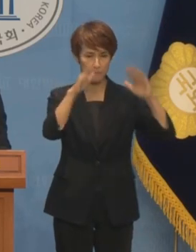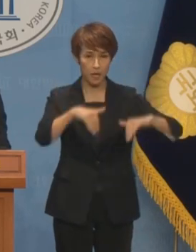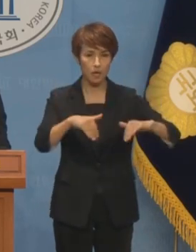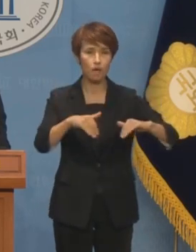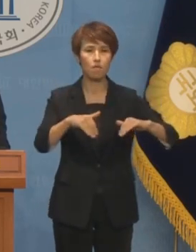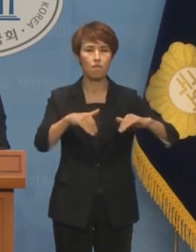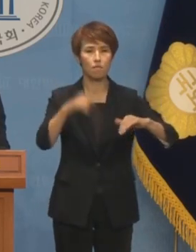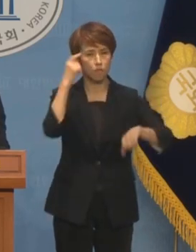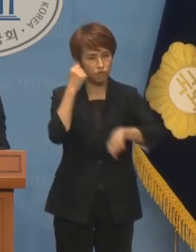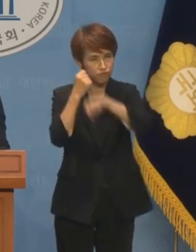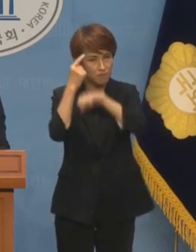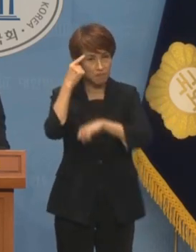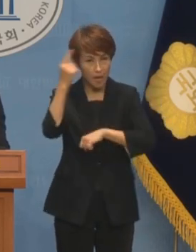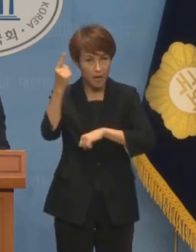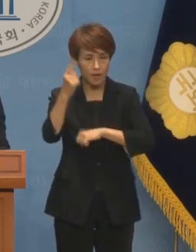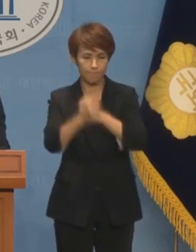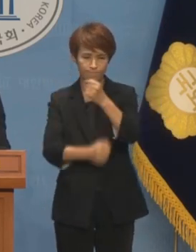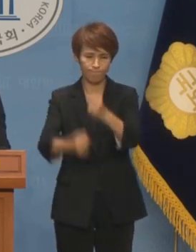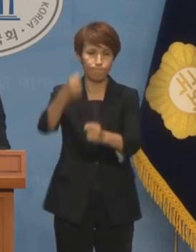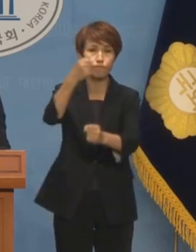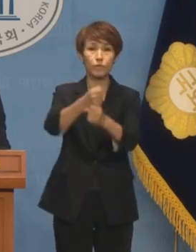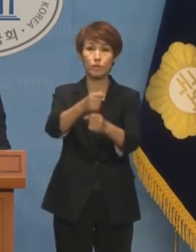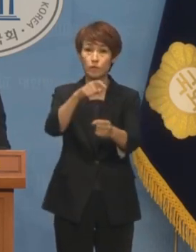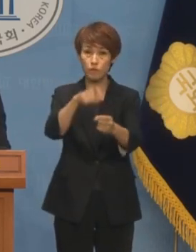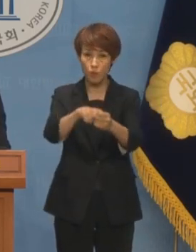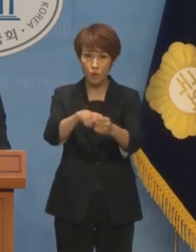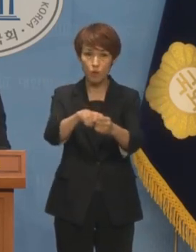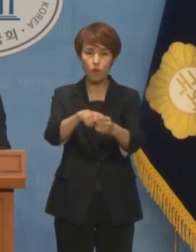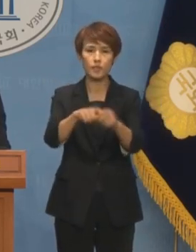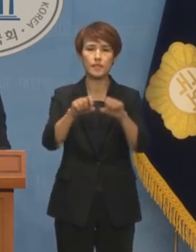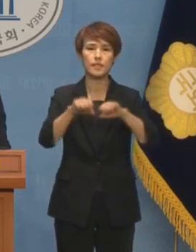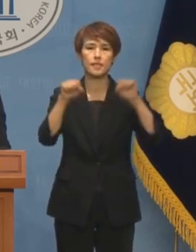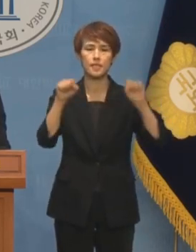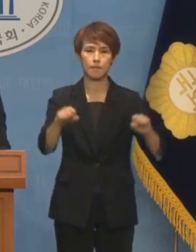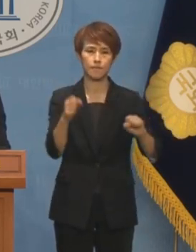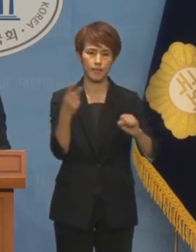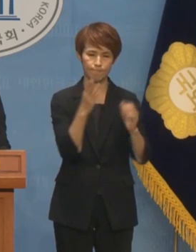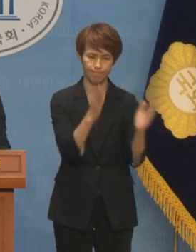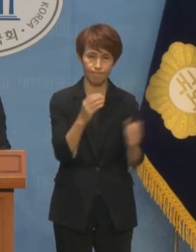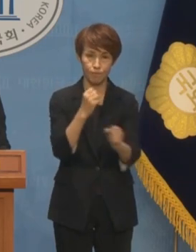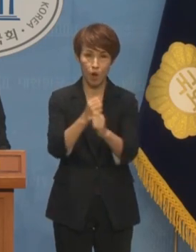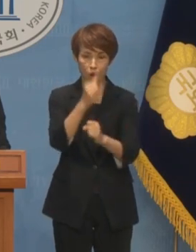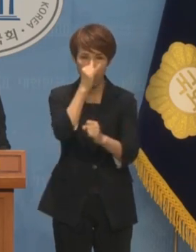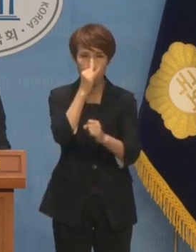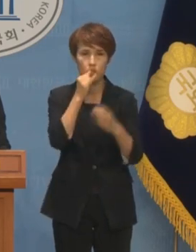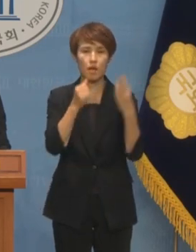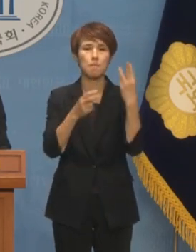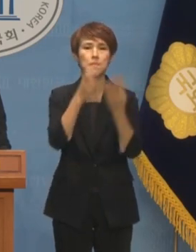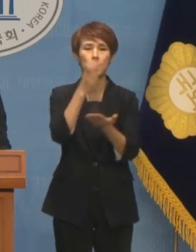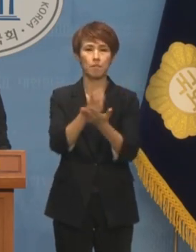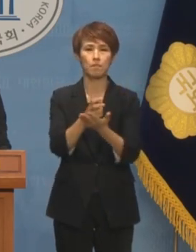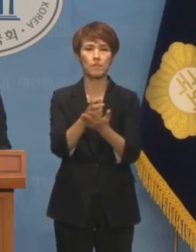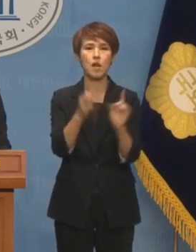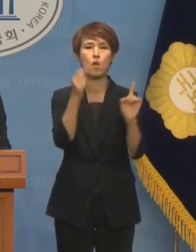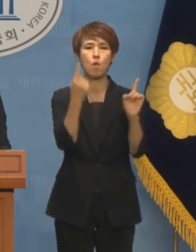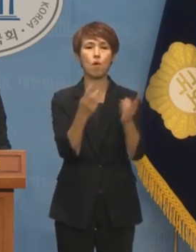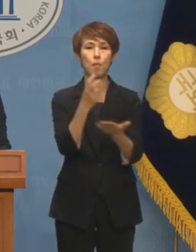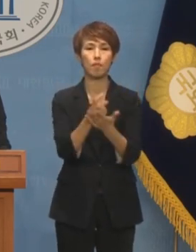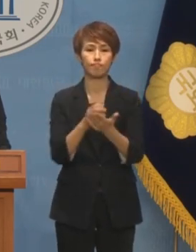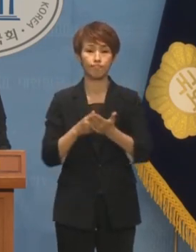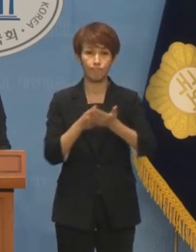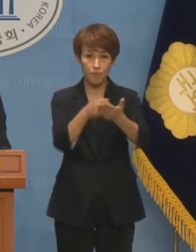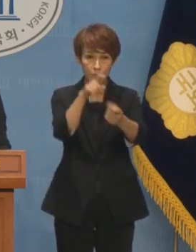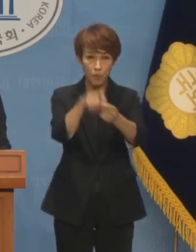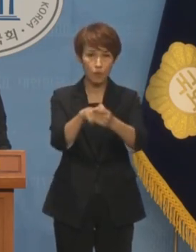R&D 시스템을 복원하기 위한 국가 R&D 시스템 재구축 3법을 1호 법안으로 발의하기 위해